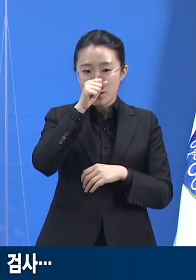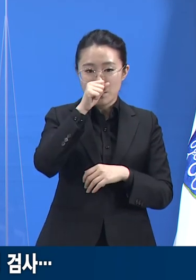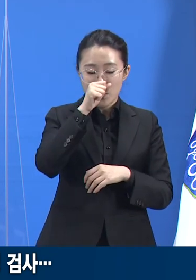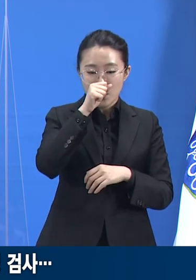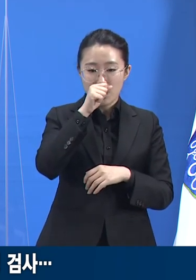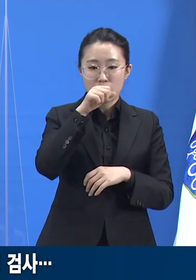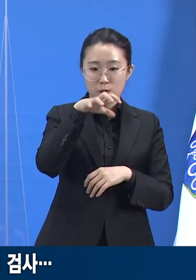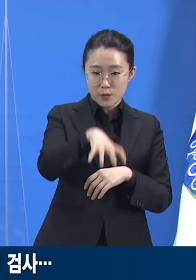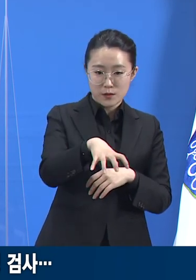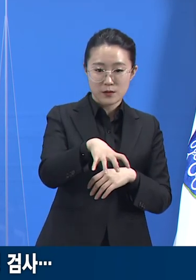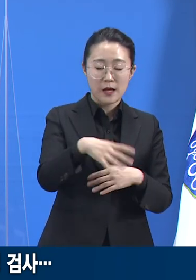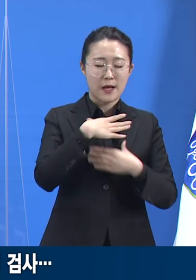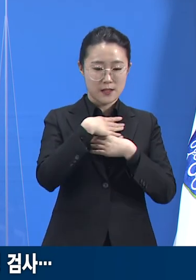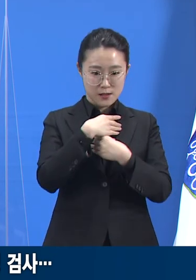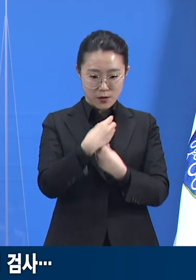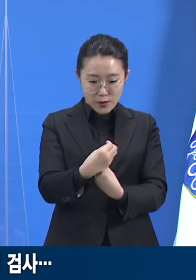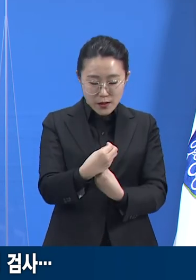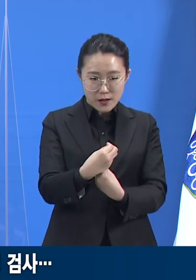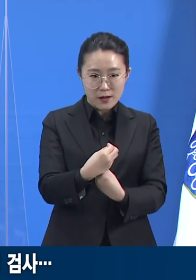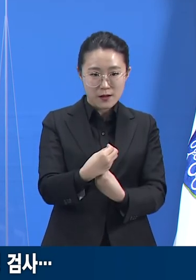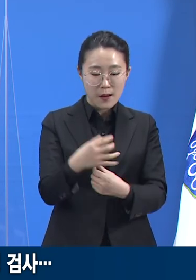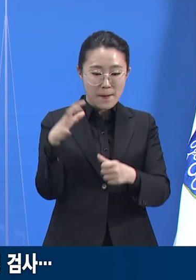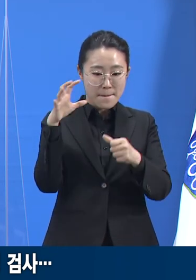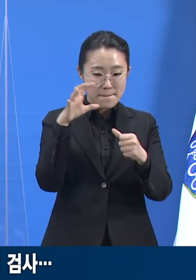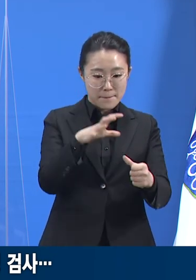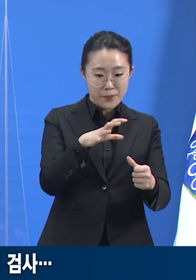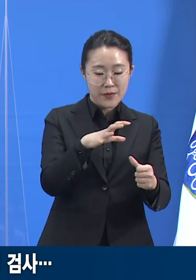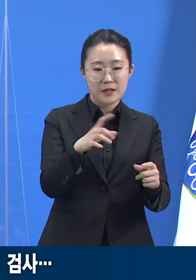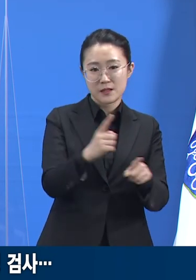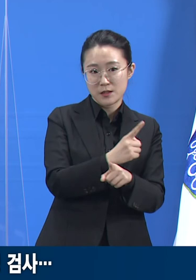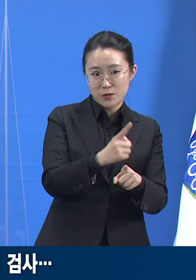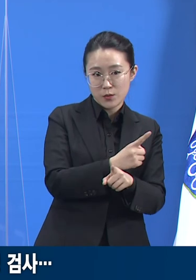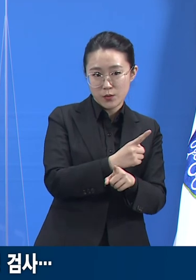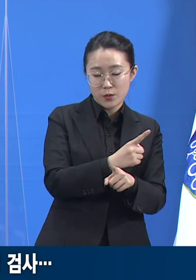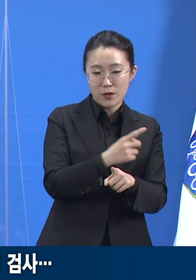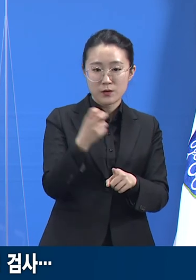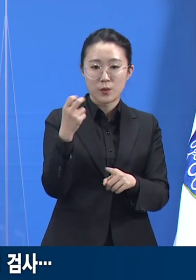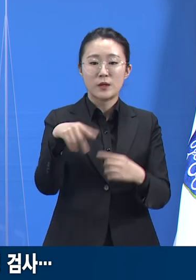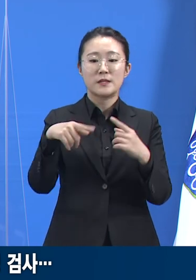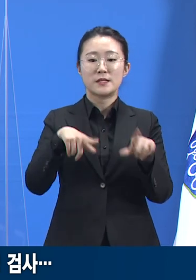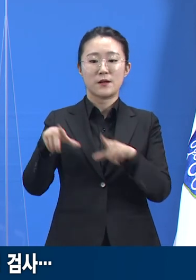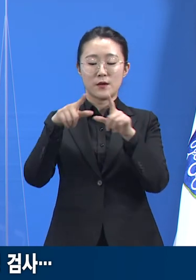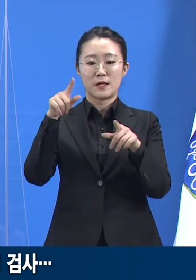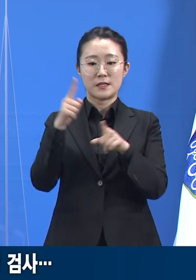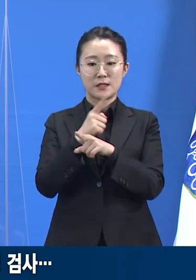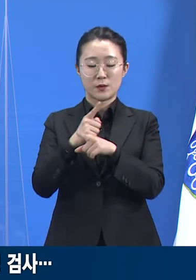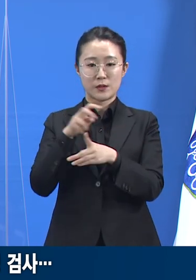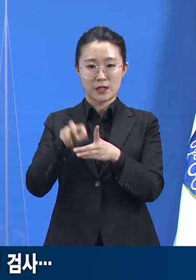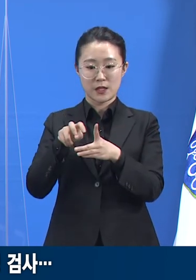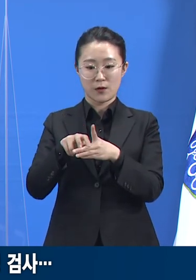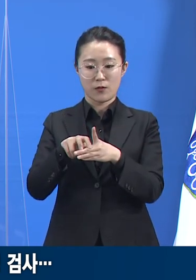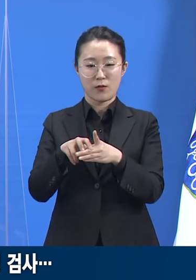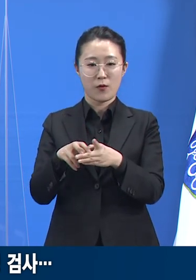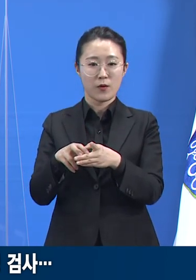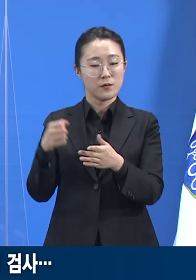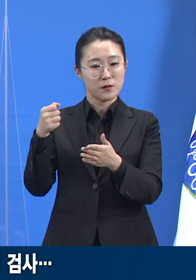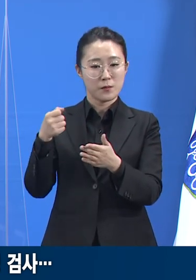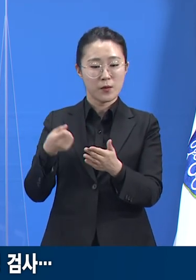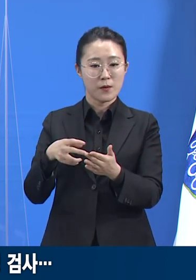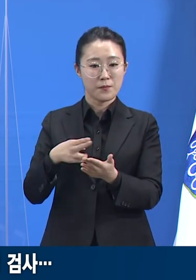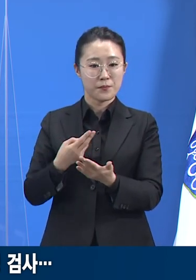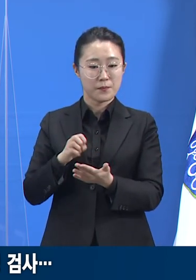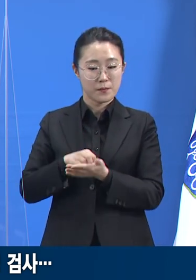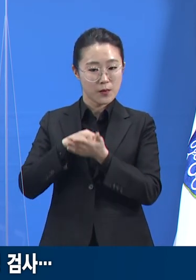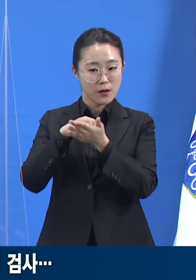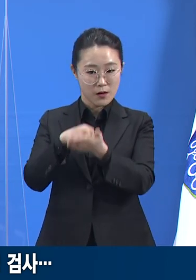격리하는 일 생활치료센터나 의료기관의 병상을 배정하는 일 등이 뒤이어 필요해지는데 이